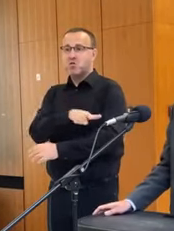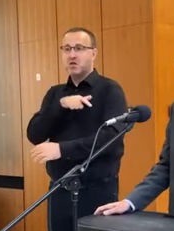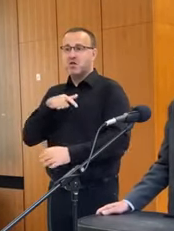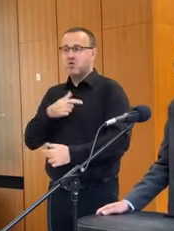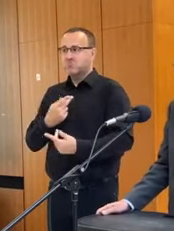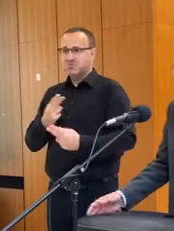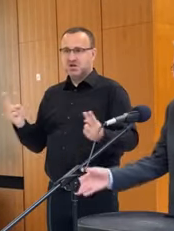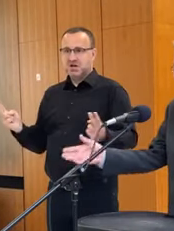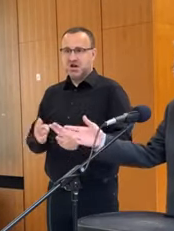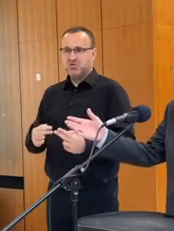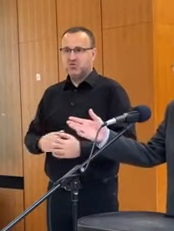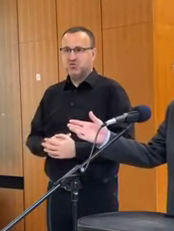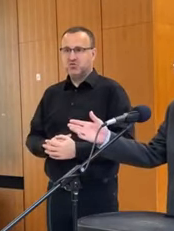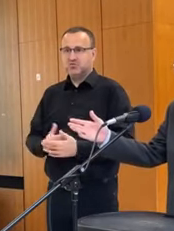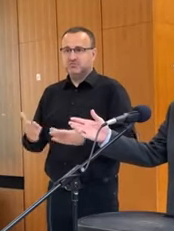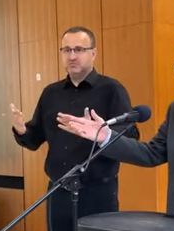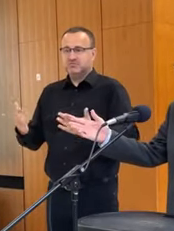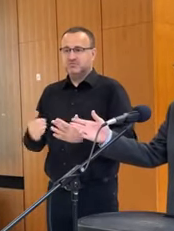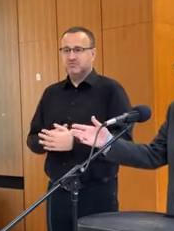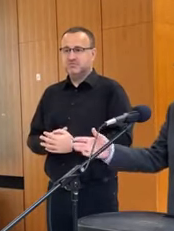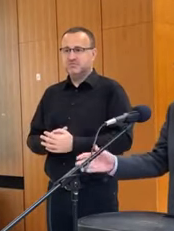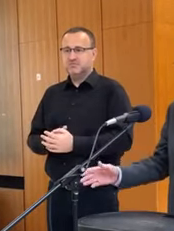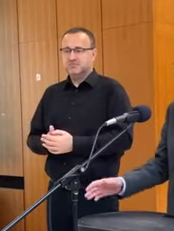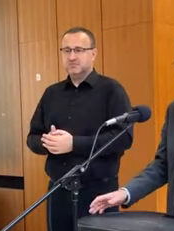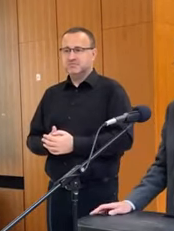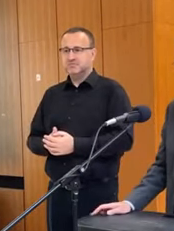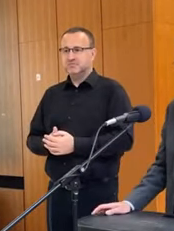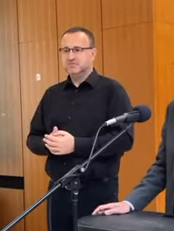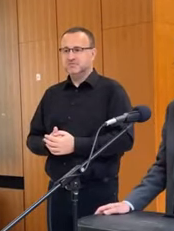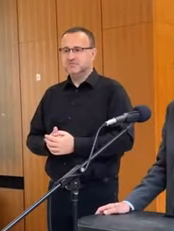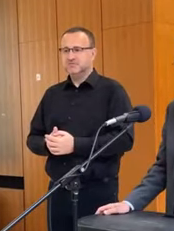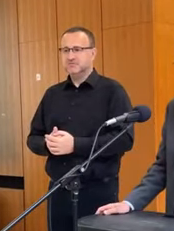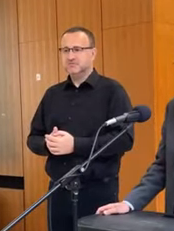krátko, no možno to bude... ...stýrim...